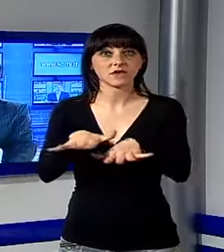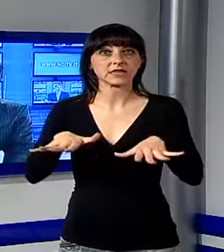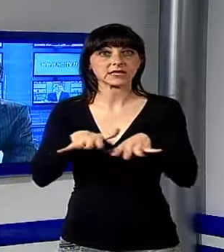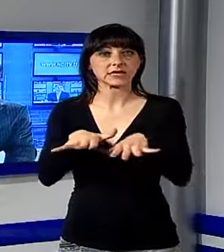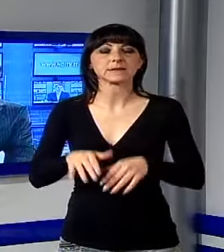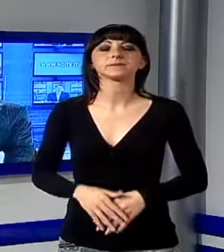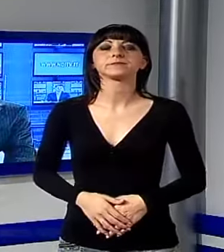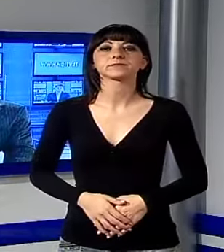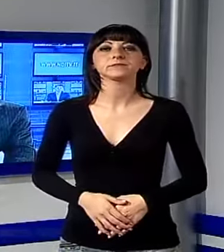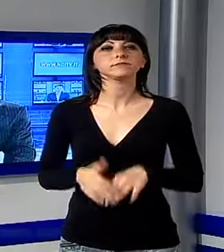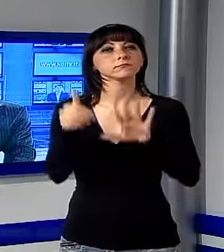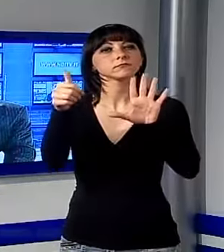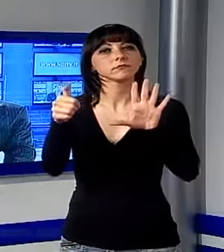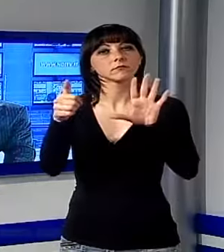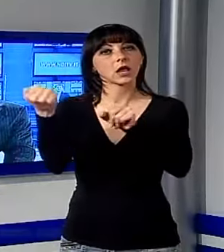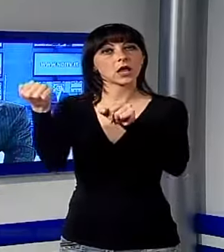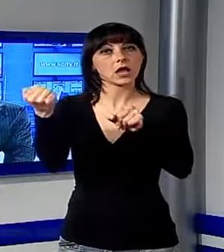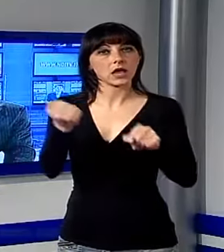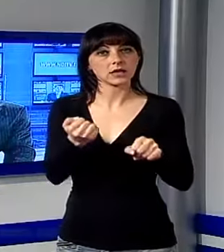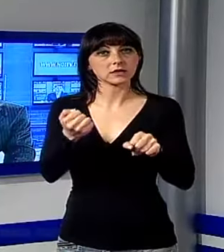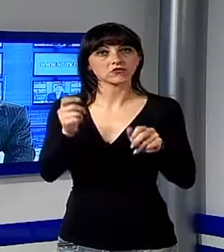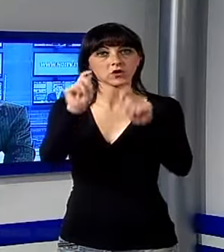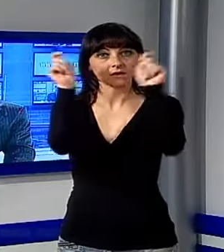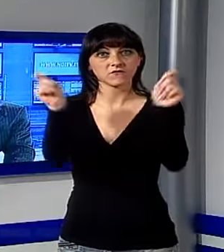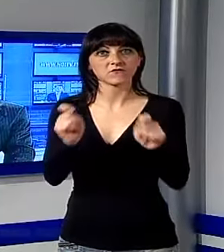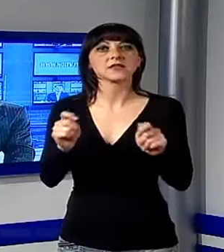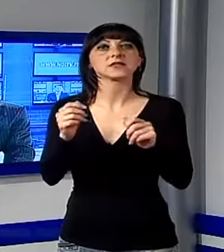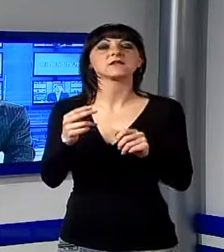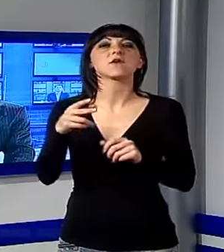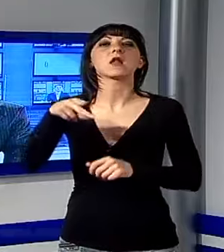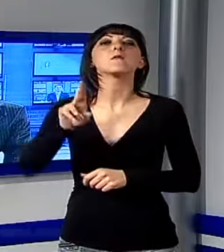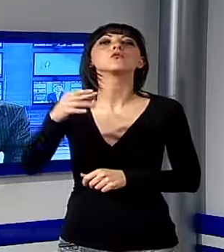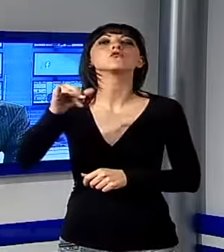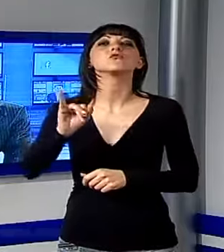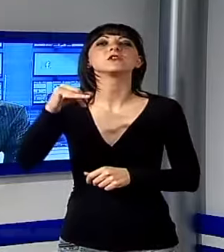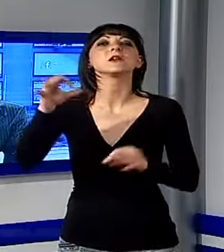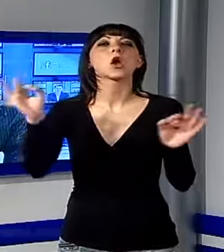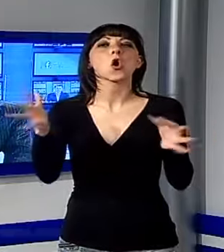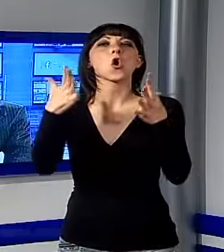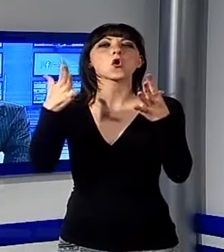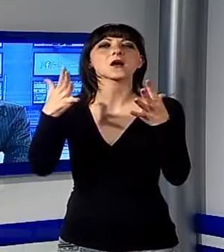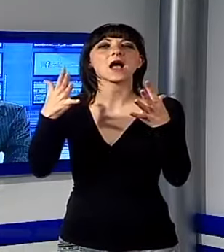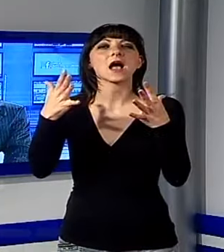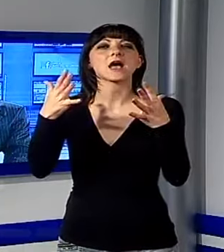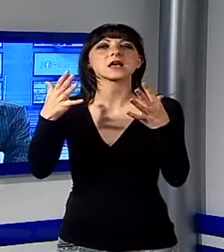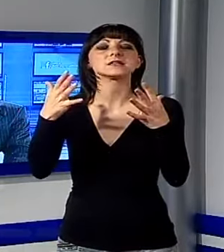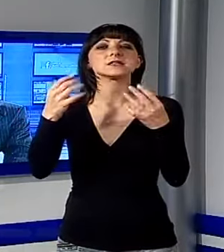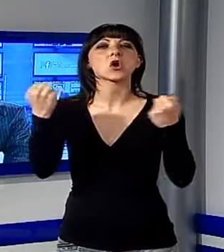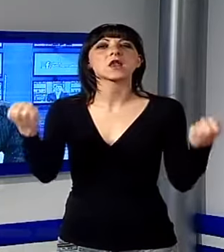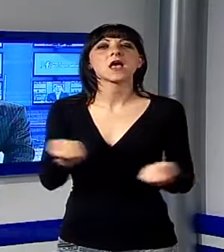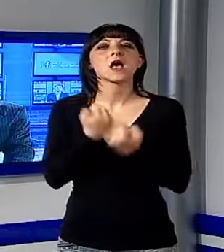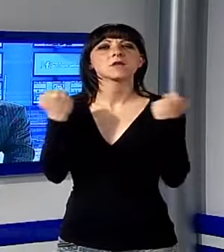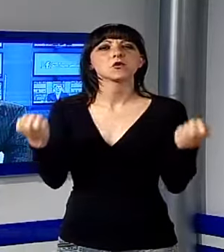La sessantesima edizione del Festival Puccini si all'occasione per il rilancio culturale della Versilia e per il